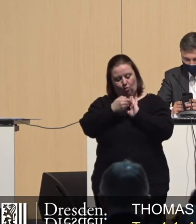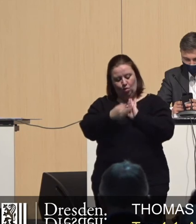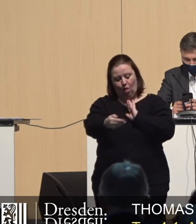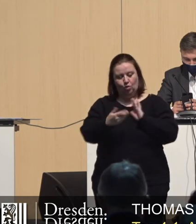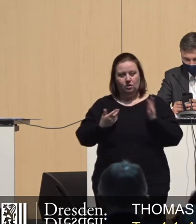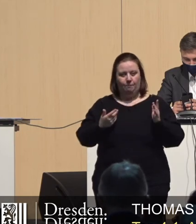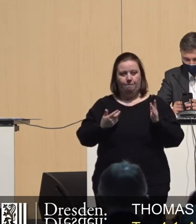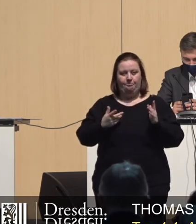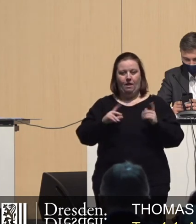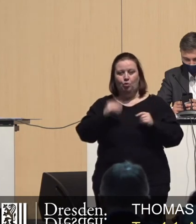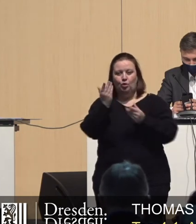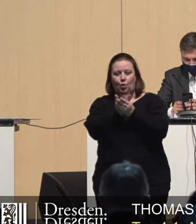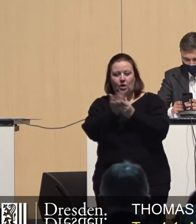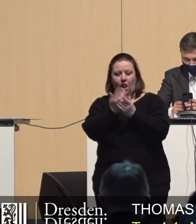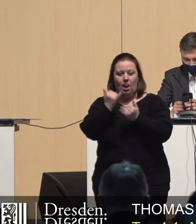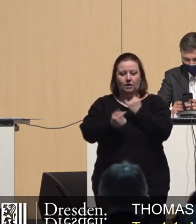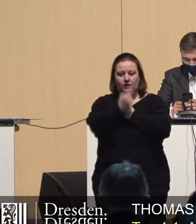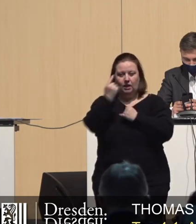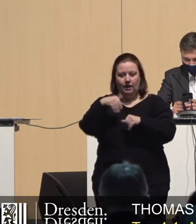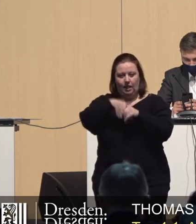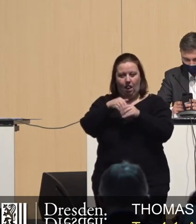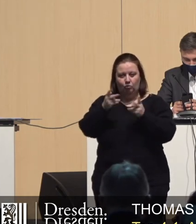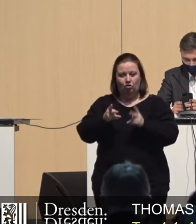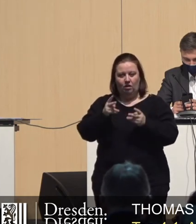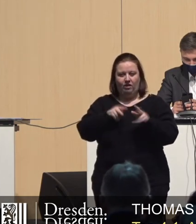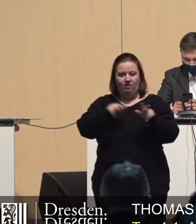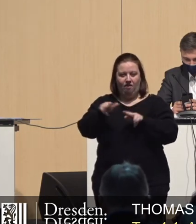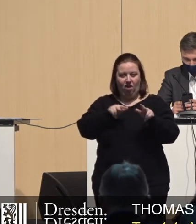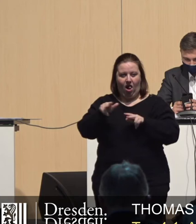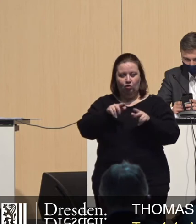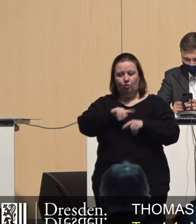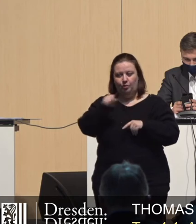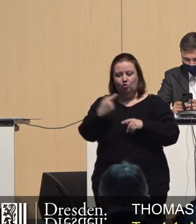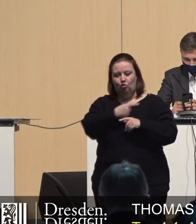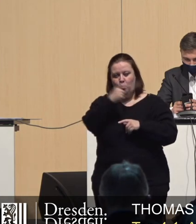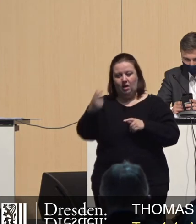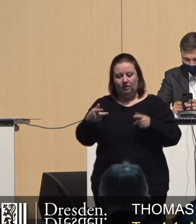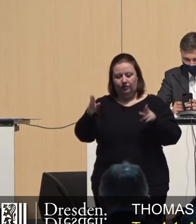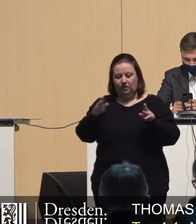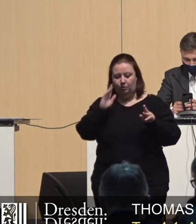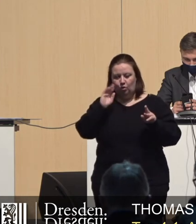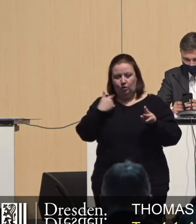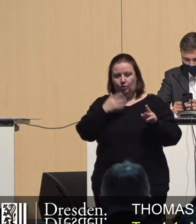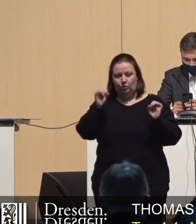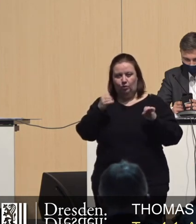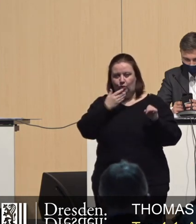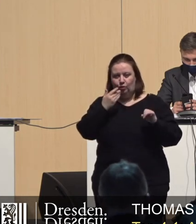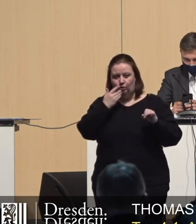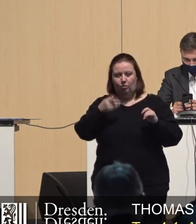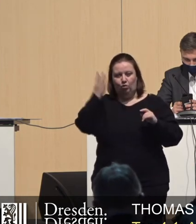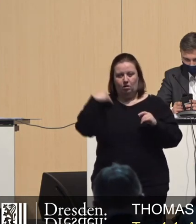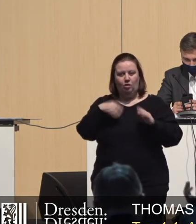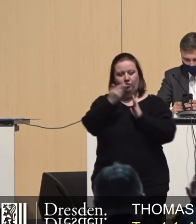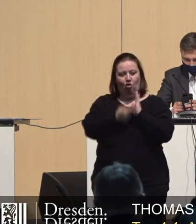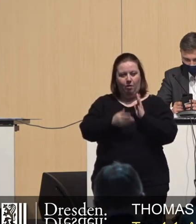haben, deren Unterlagen in den letzten Jahren innerhalb der Stadtverwaltung zirkulierten und bis zum Ende der Übergangsfrist nun doch keinen Satzungsbeschluss mehr nach den ursprünglichen